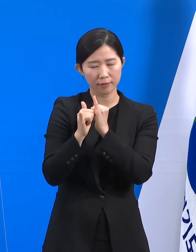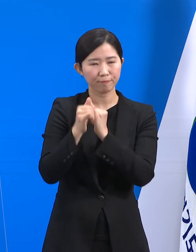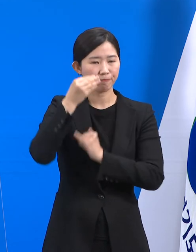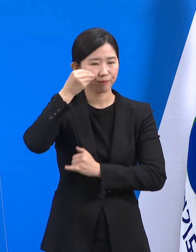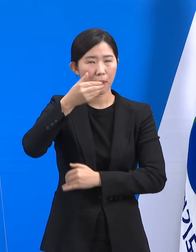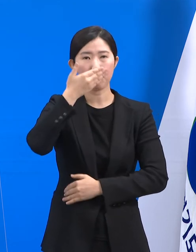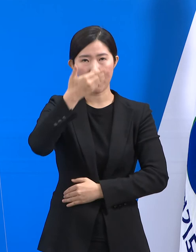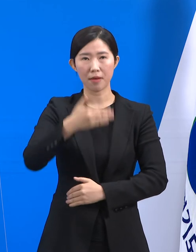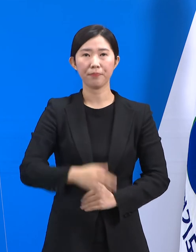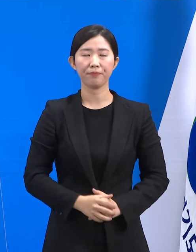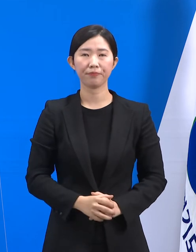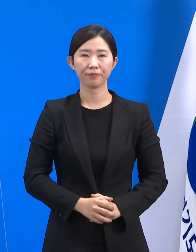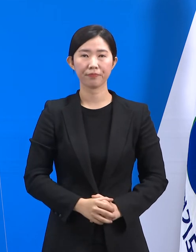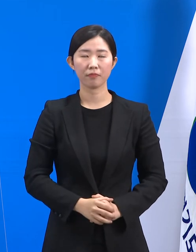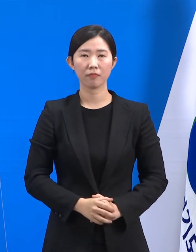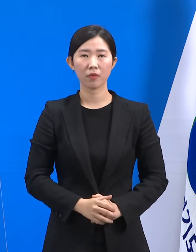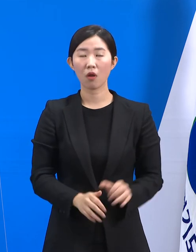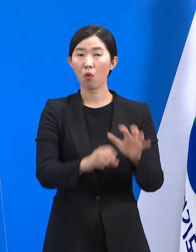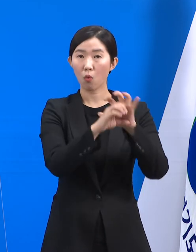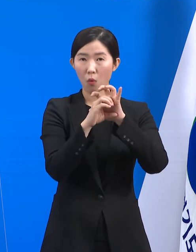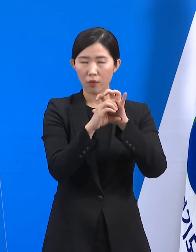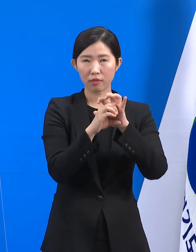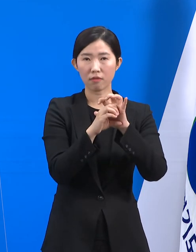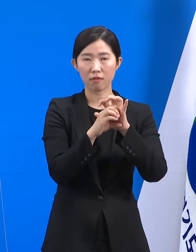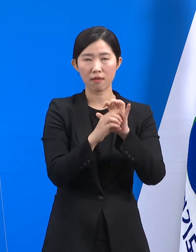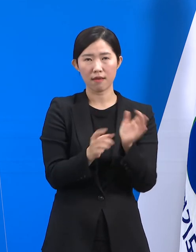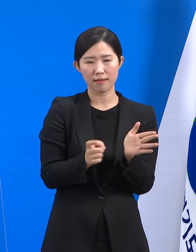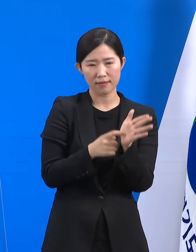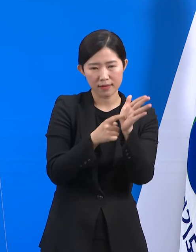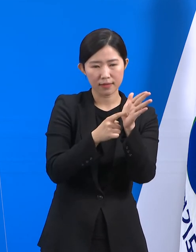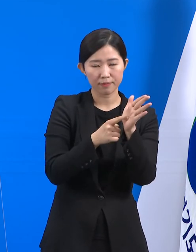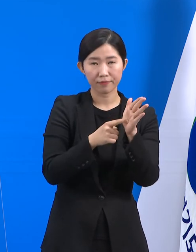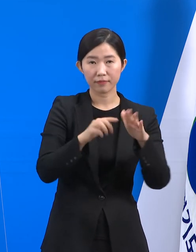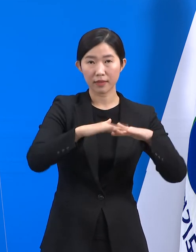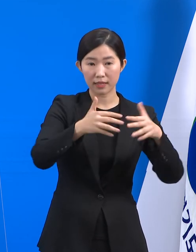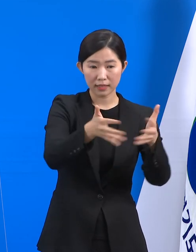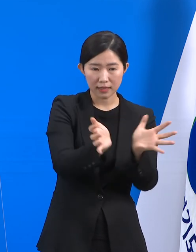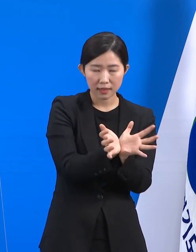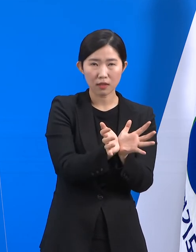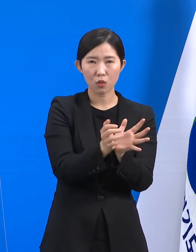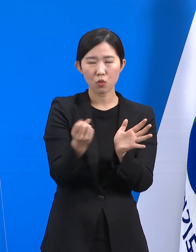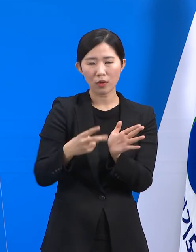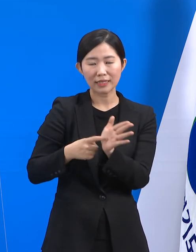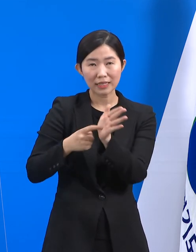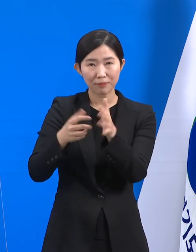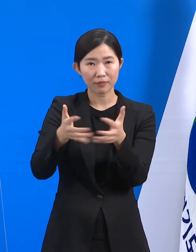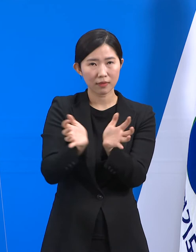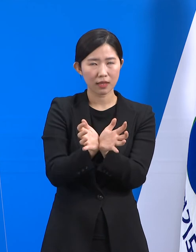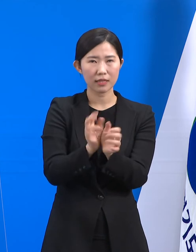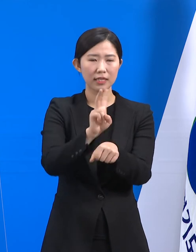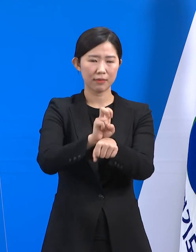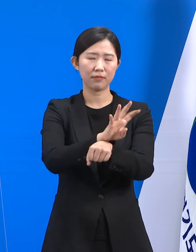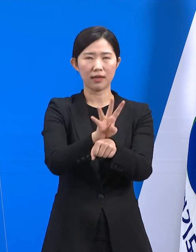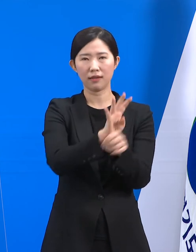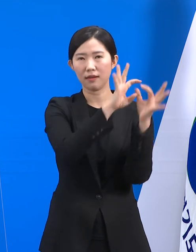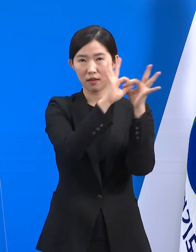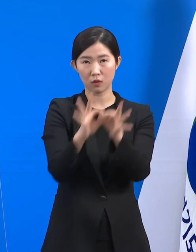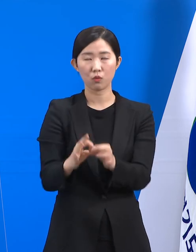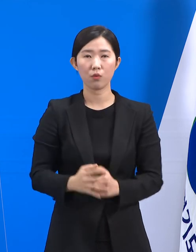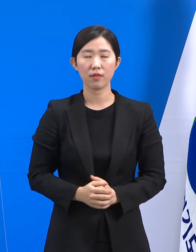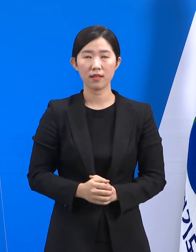코로나19 대응 의료기관과 응급의료체계는 24시간 유지됩니다. 일반 선별진료소 109개와